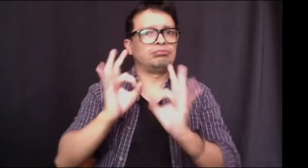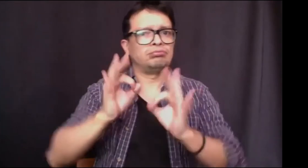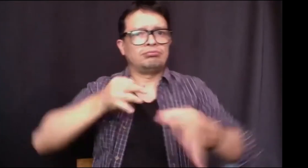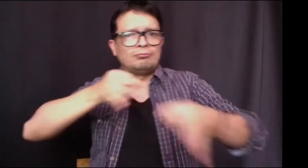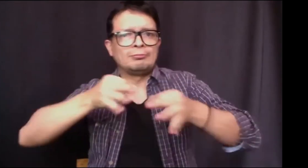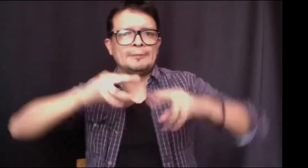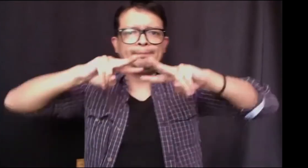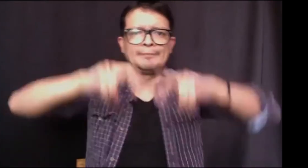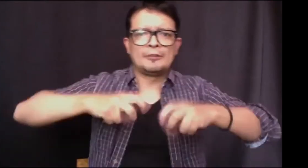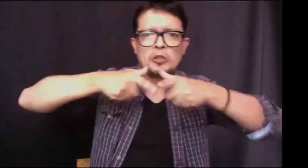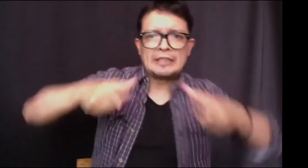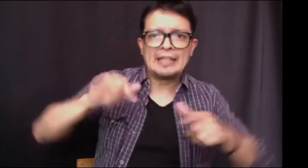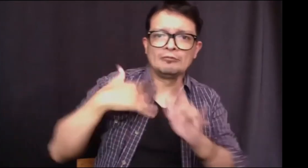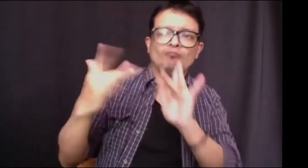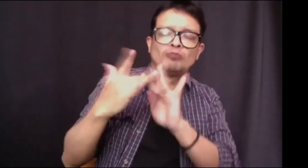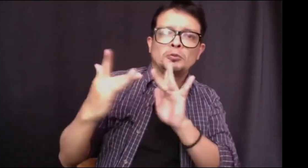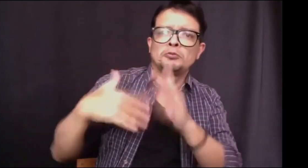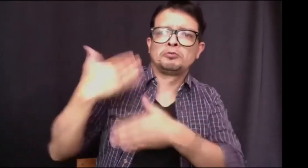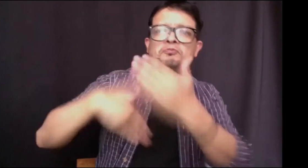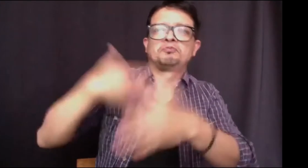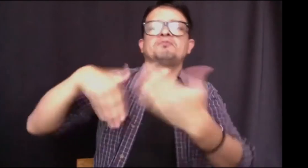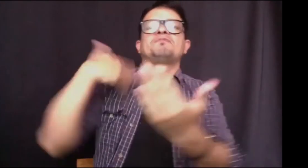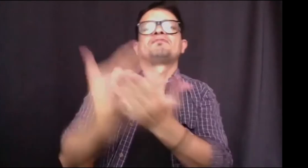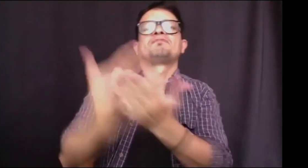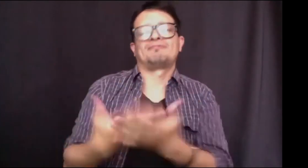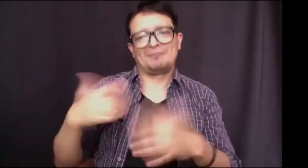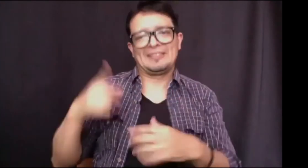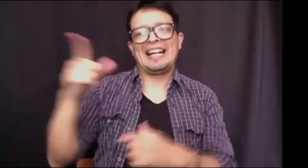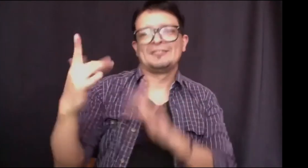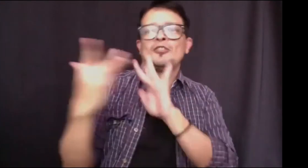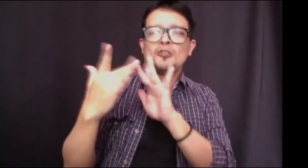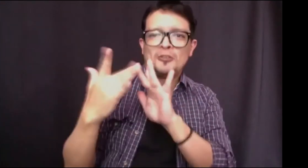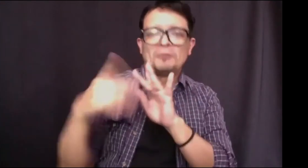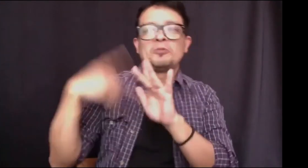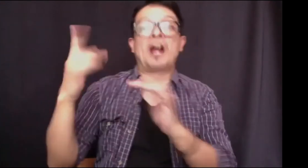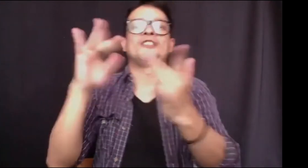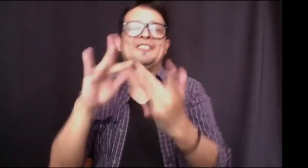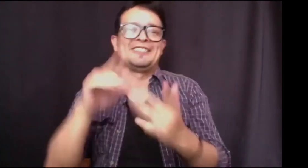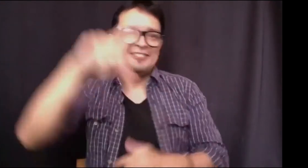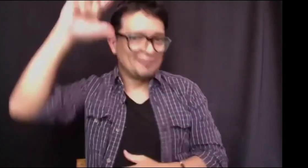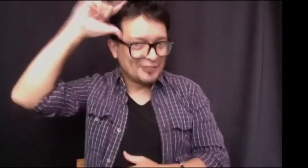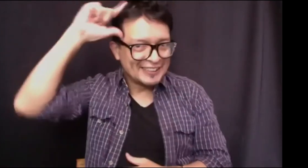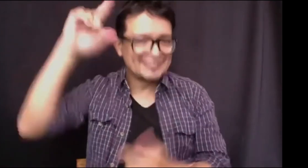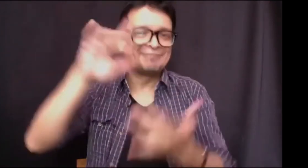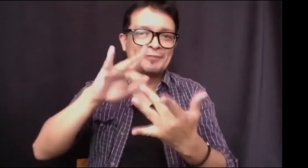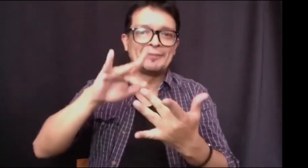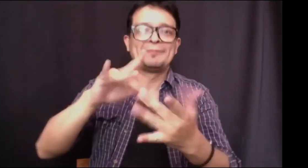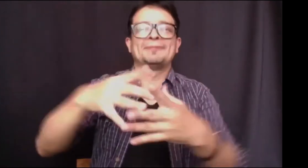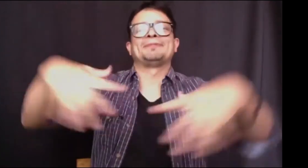hace dos años, y me parece que, en términos de 20 años, en términos de lingüística, y toda la teoría, y lo que tiene que ver con esto, lo